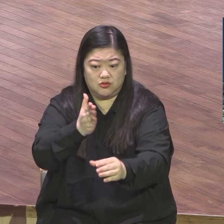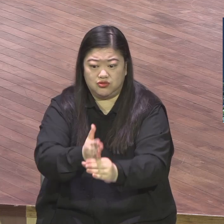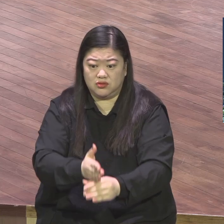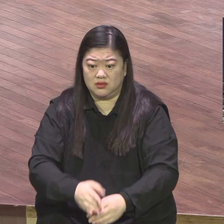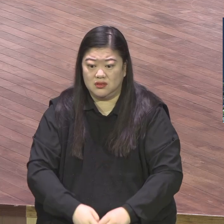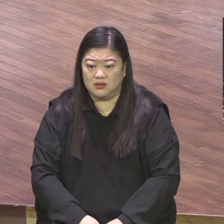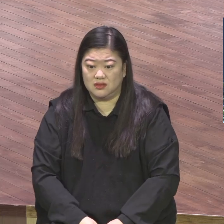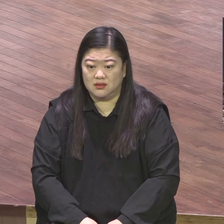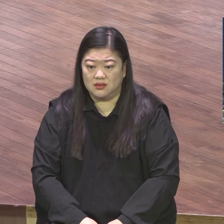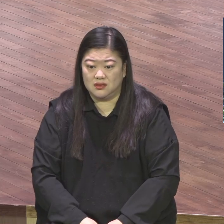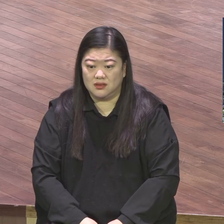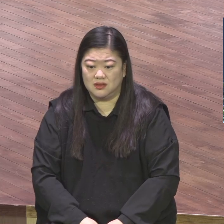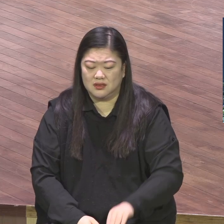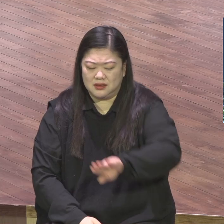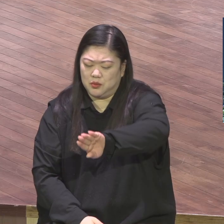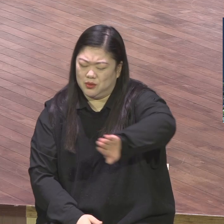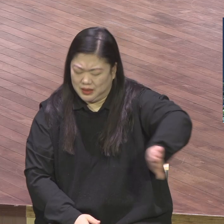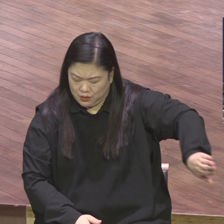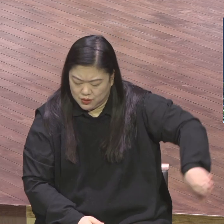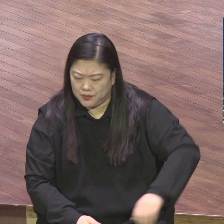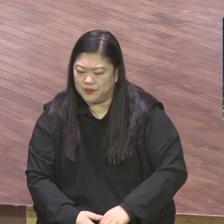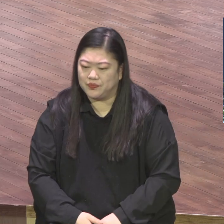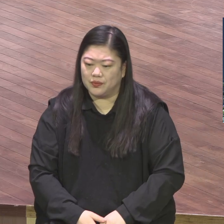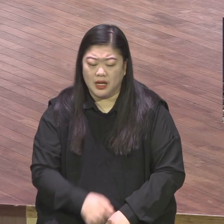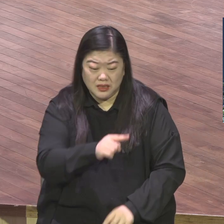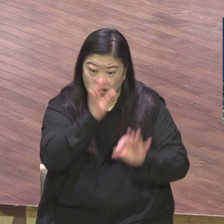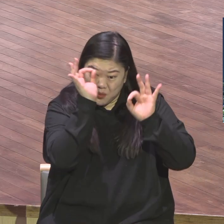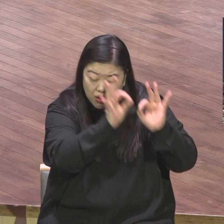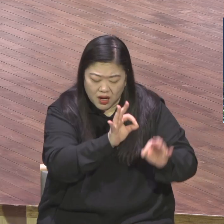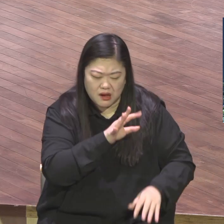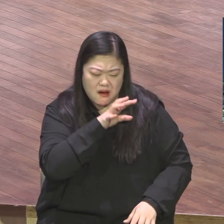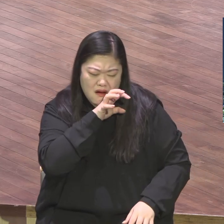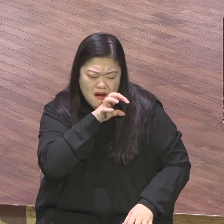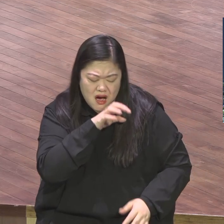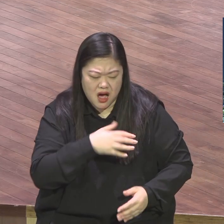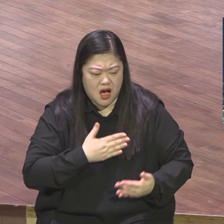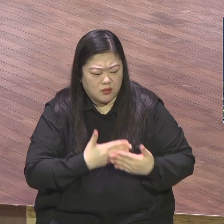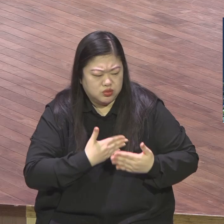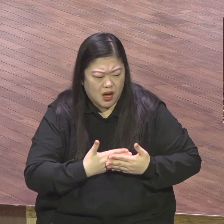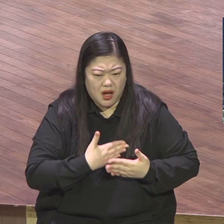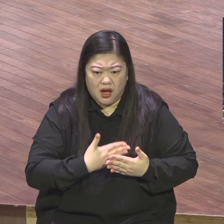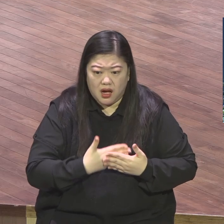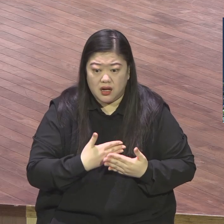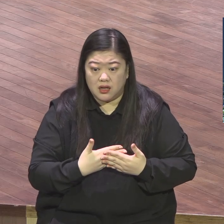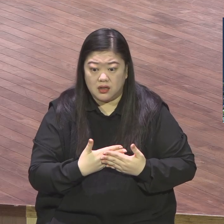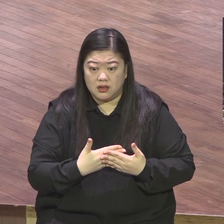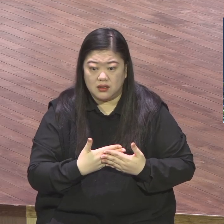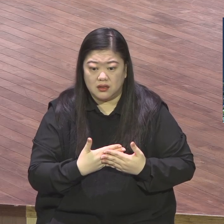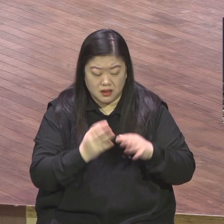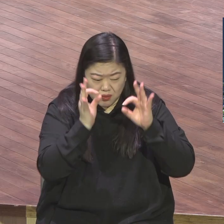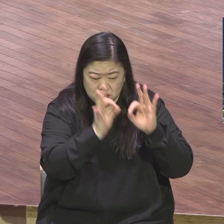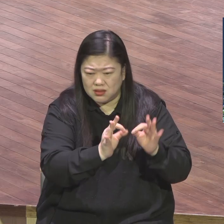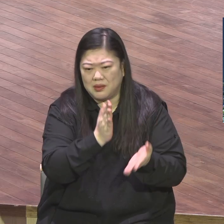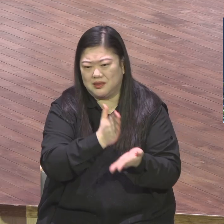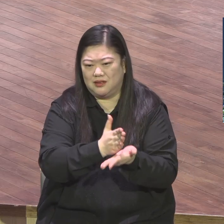늘 불안하고 늘 불평, 원망이 넘치고 우리는 상식의 3장 사건이 내가서 하나님을 떠나 뭐요.